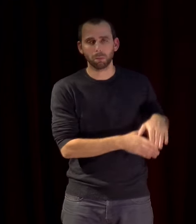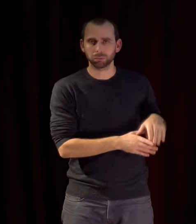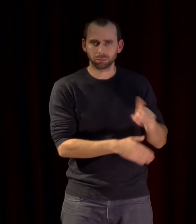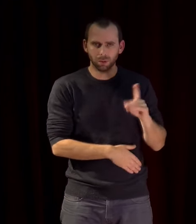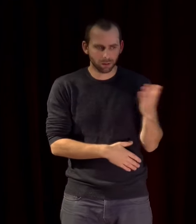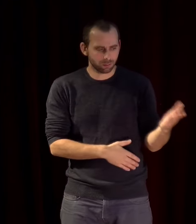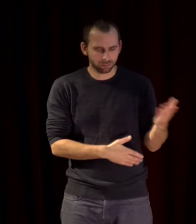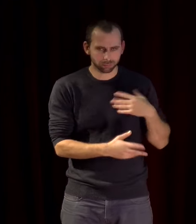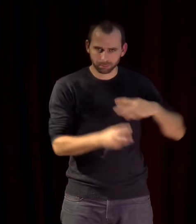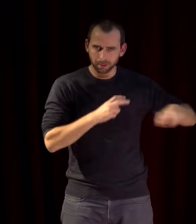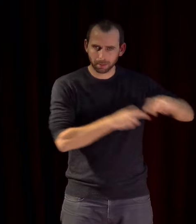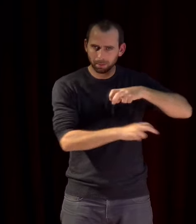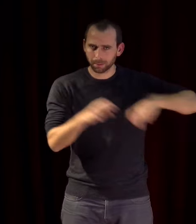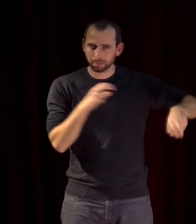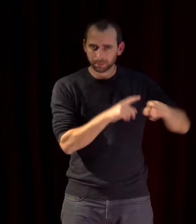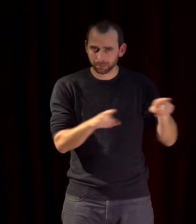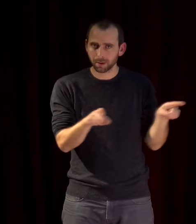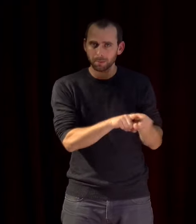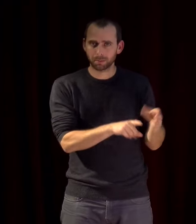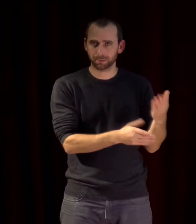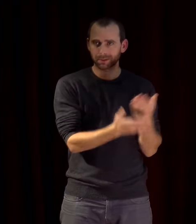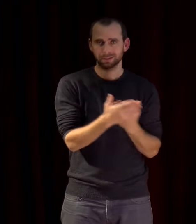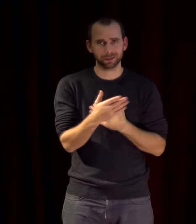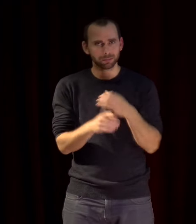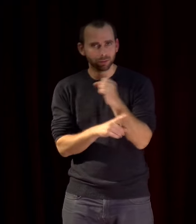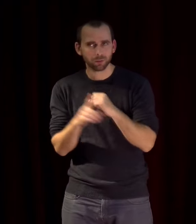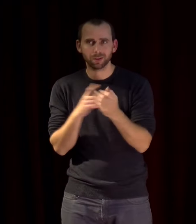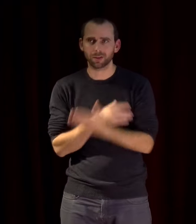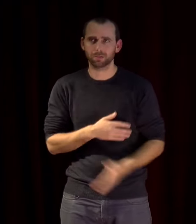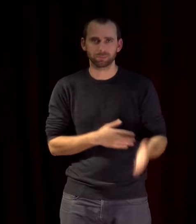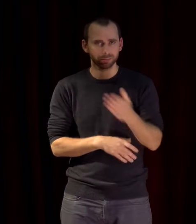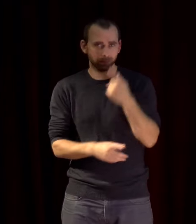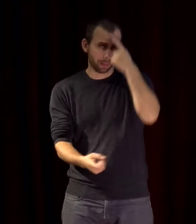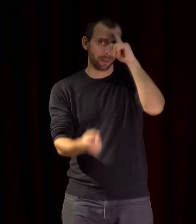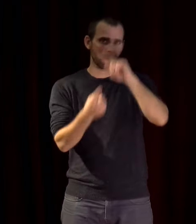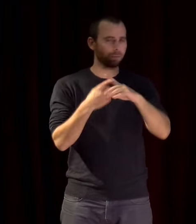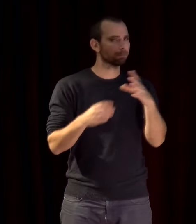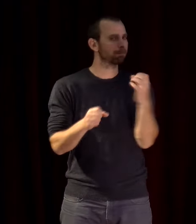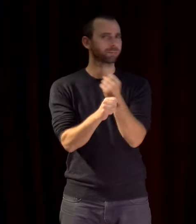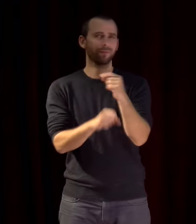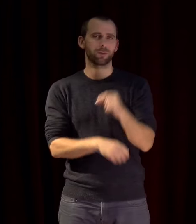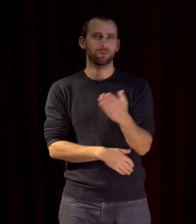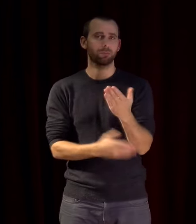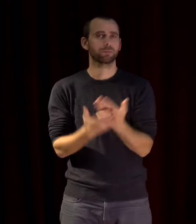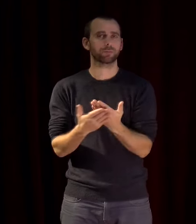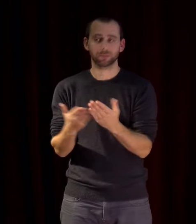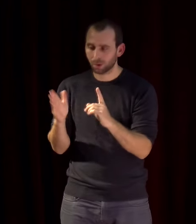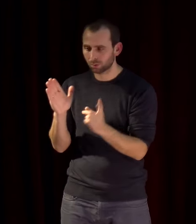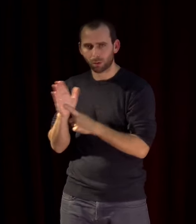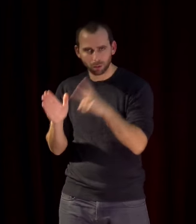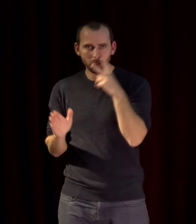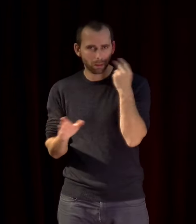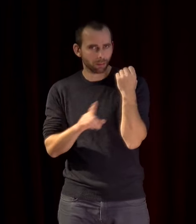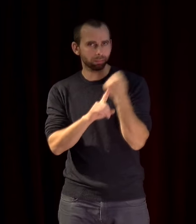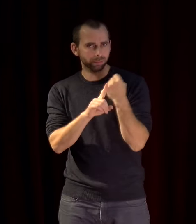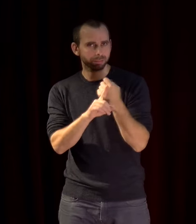défi posé à nos sociétés celui du respect des droits humains de plus au coeur de la mobilité